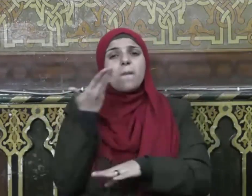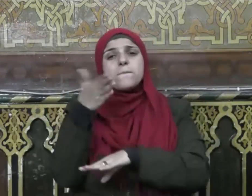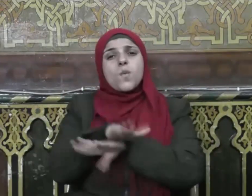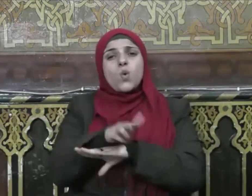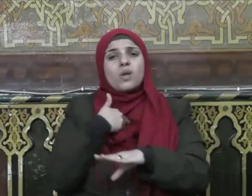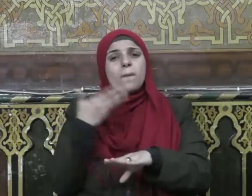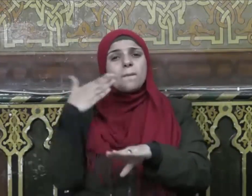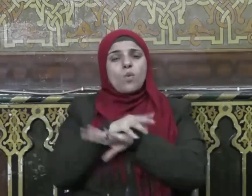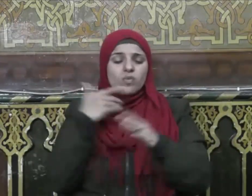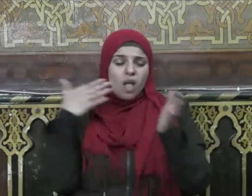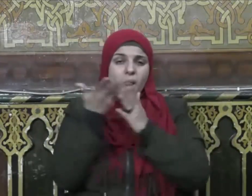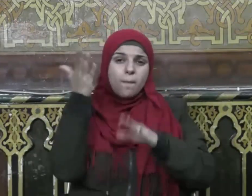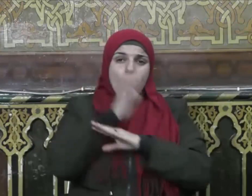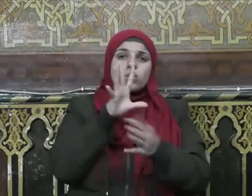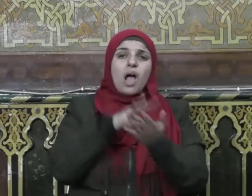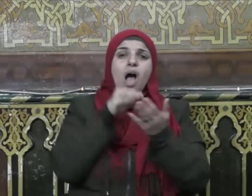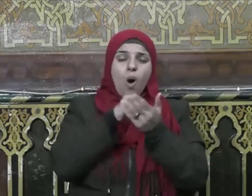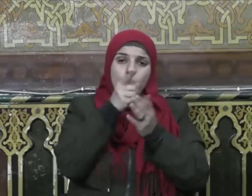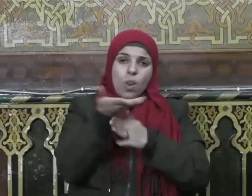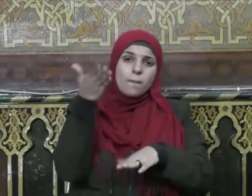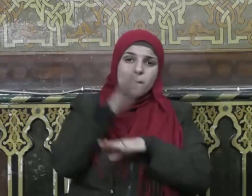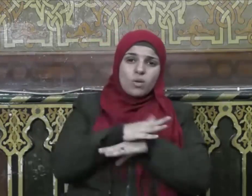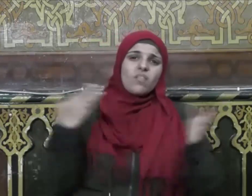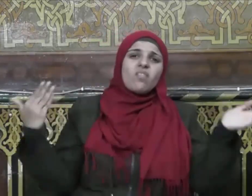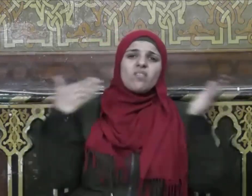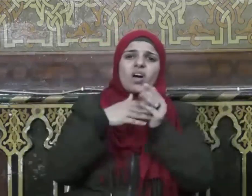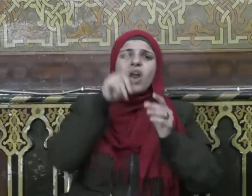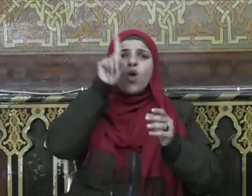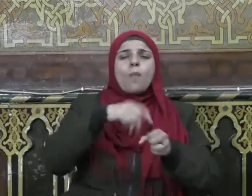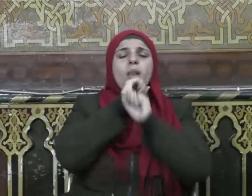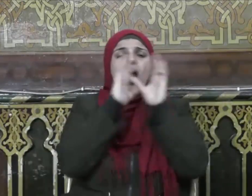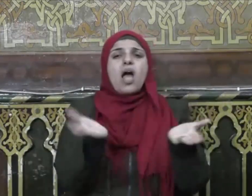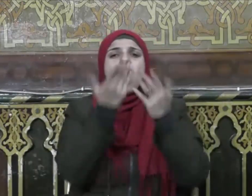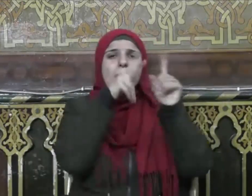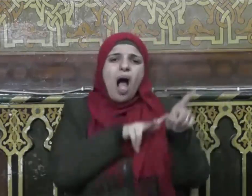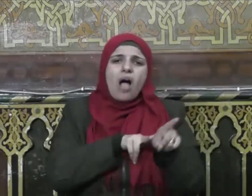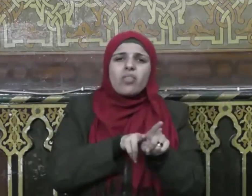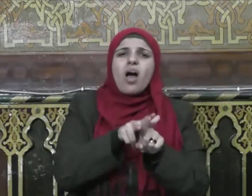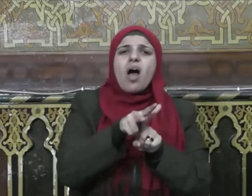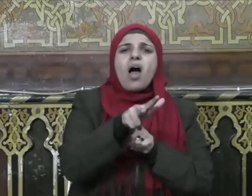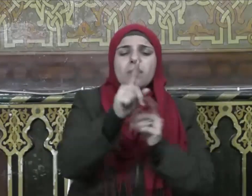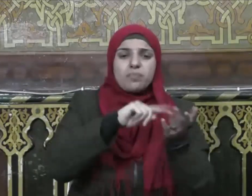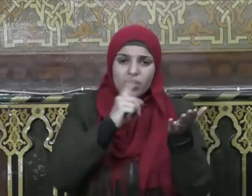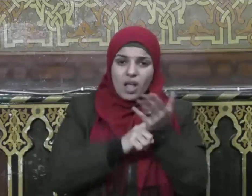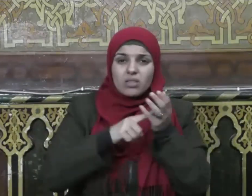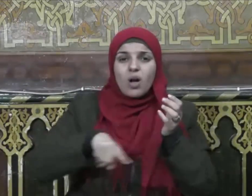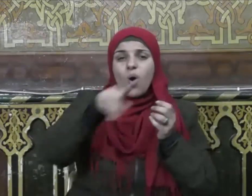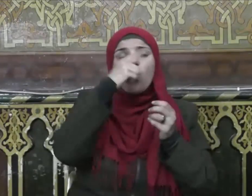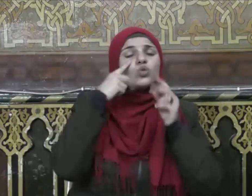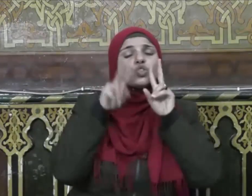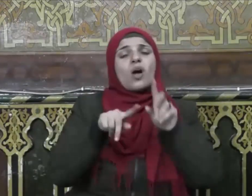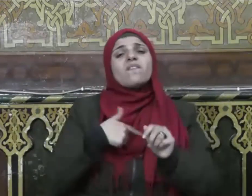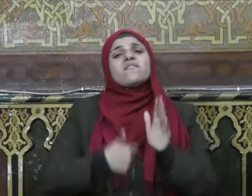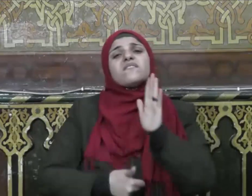موتتنا الأولى وما نحن بمعذبين إن هذا لهو الفوز العظيم